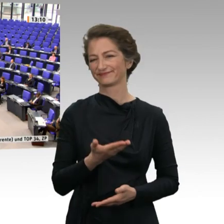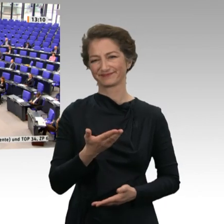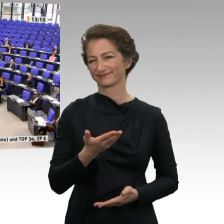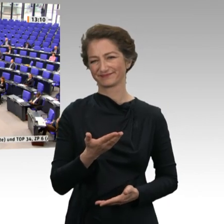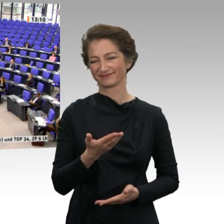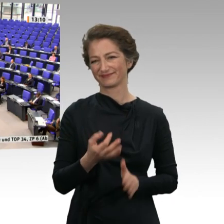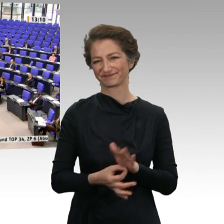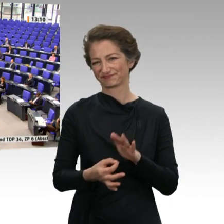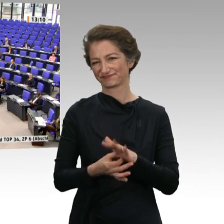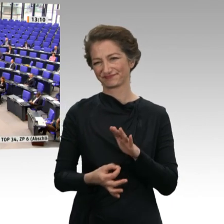Zuckerschock garantiert.